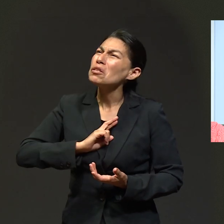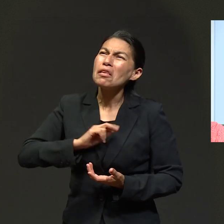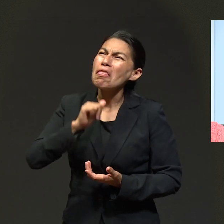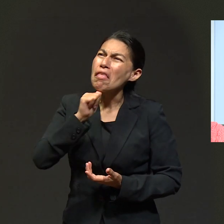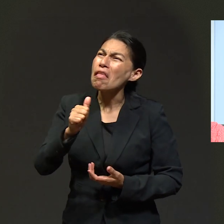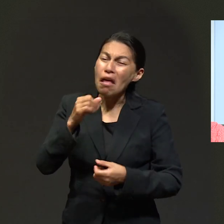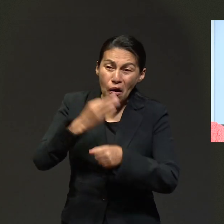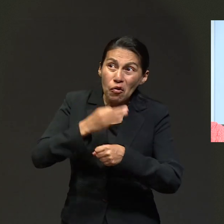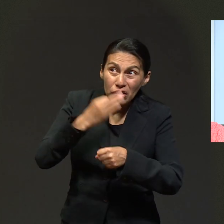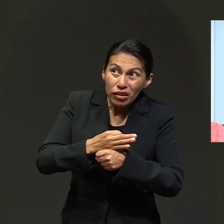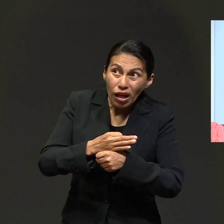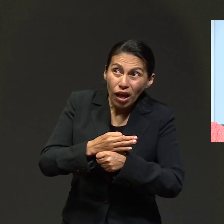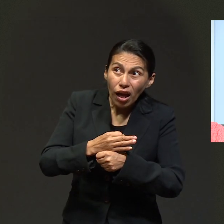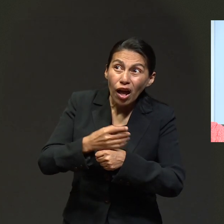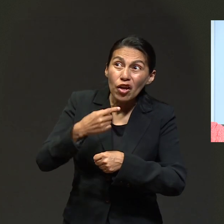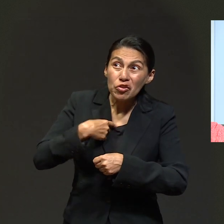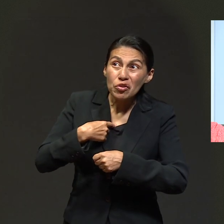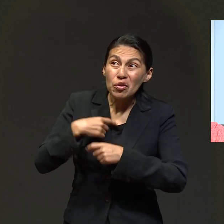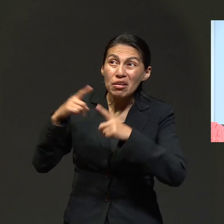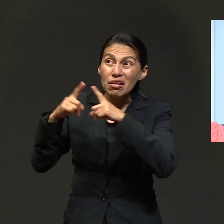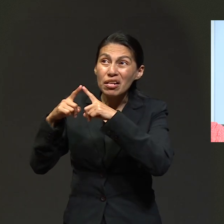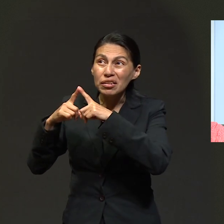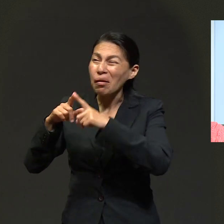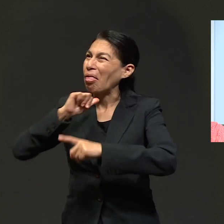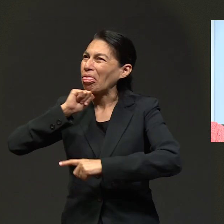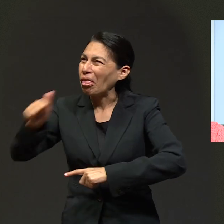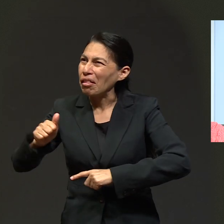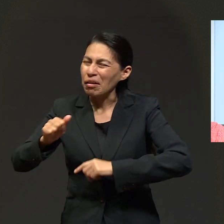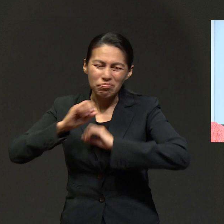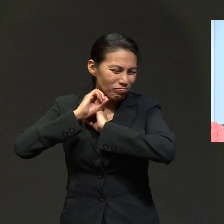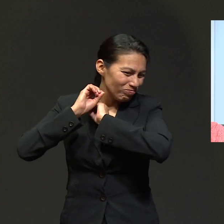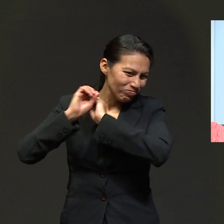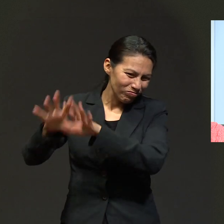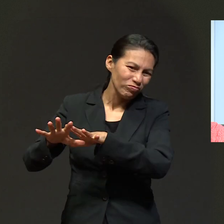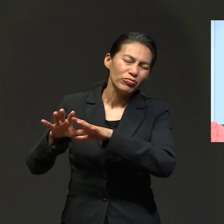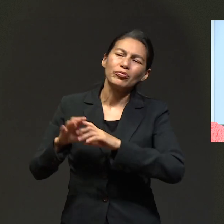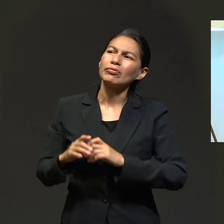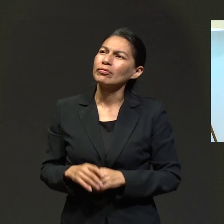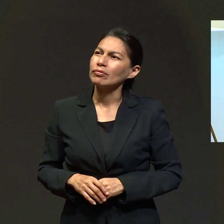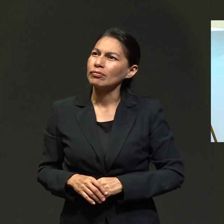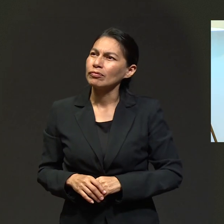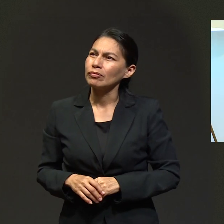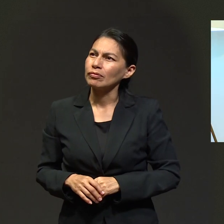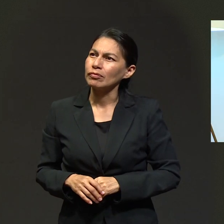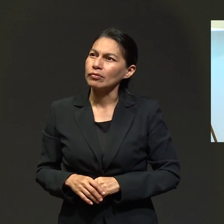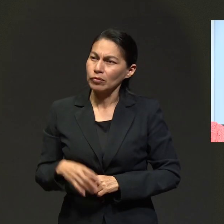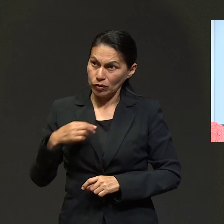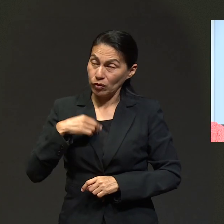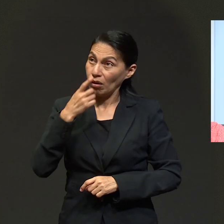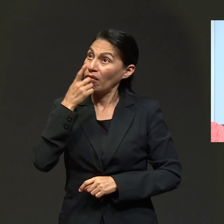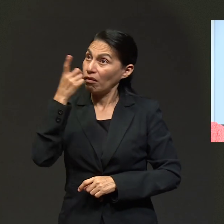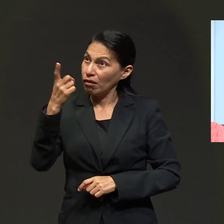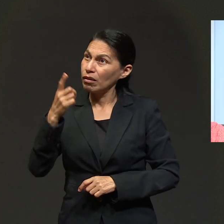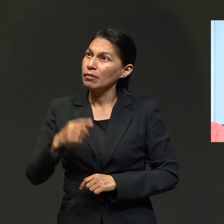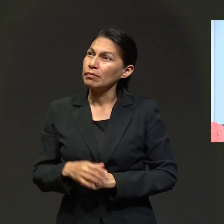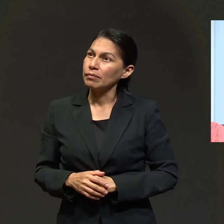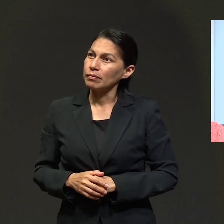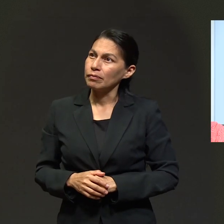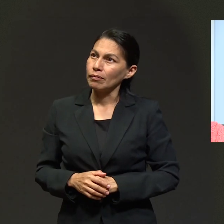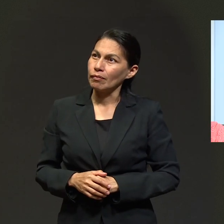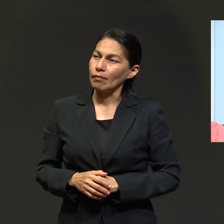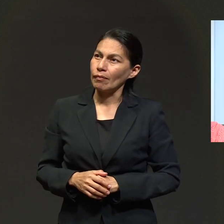pero no me das una respuesta ahorita mismo, me voy a salir de la iglesia. Así se lo puse a Dios.